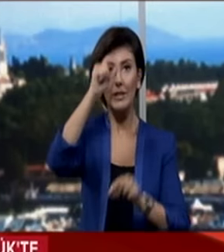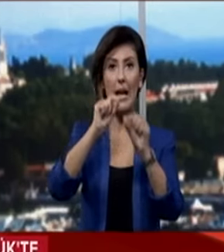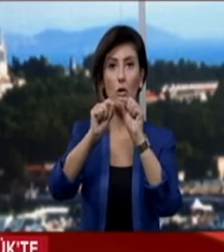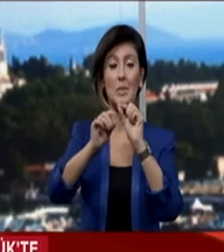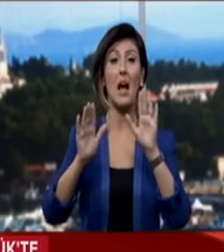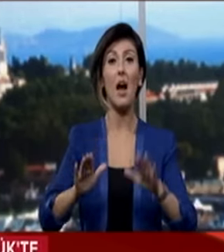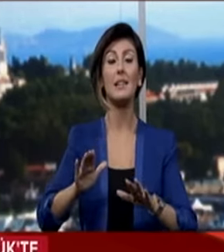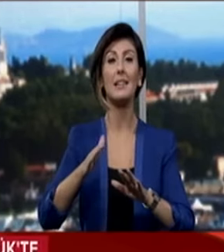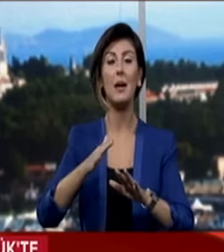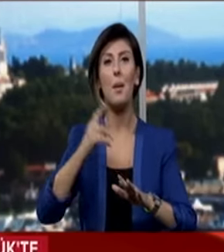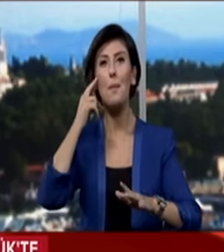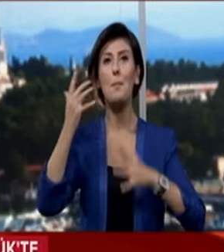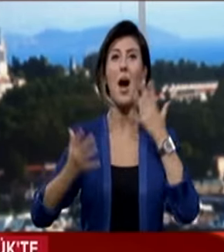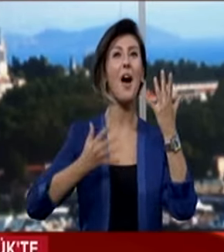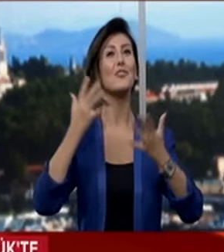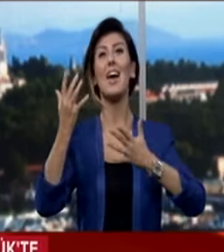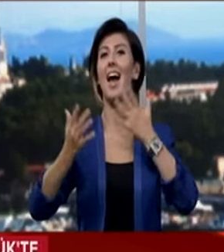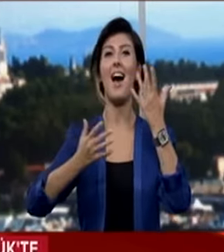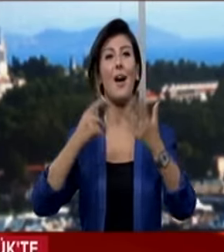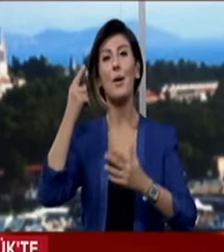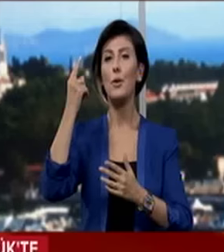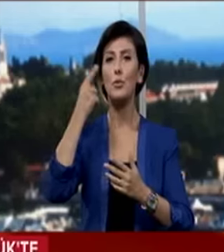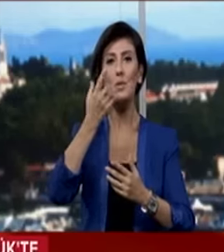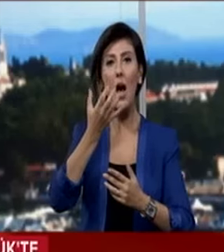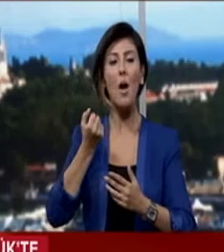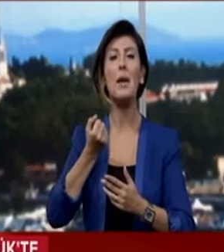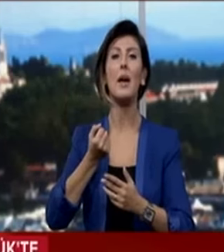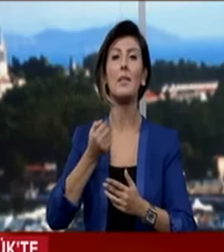ekonomisinin artık maceraları göze almaya tahammülü yok dedi.